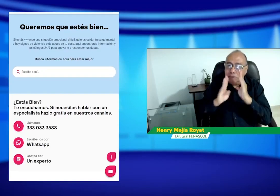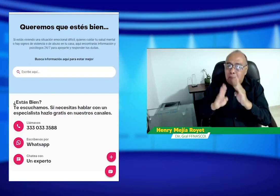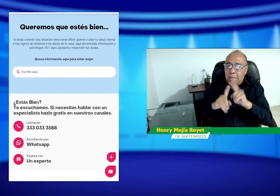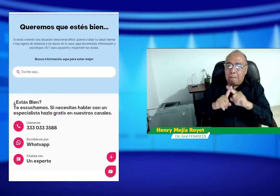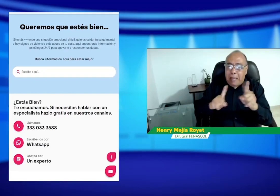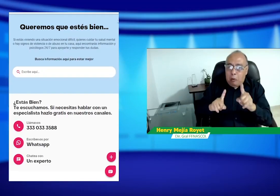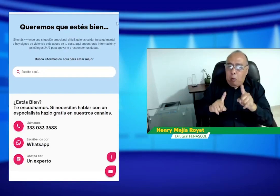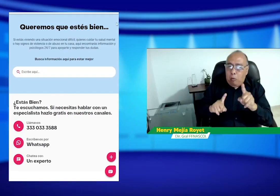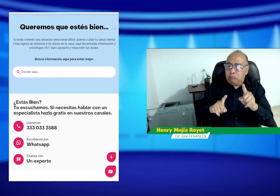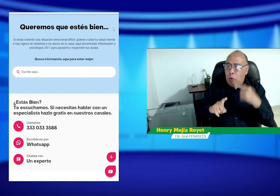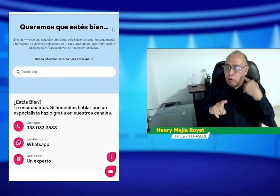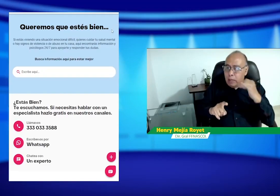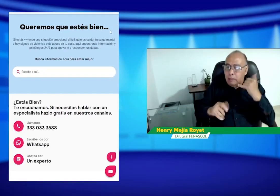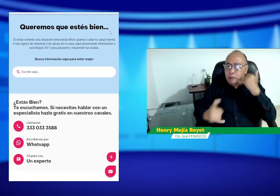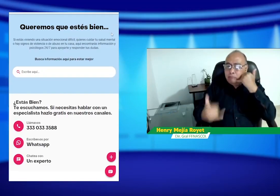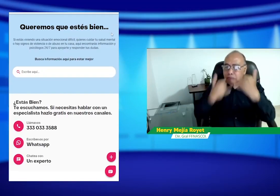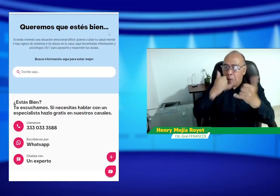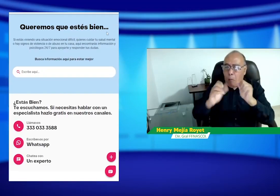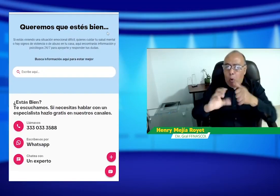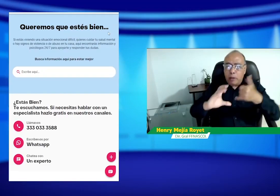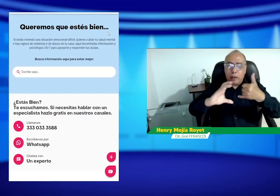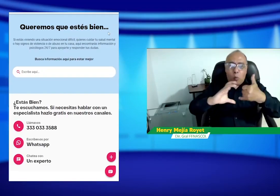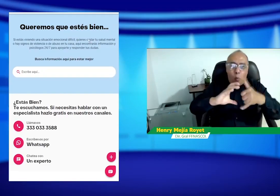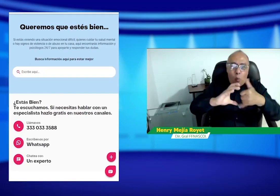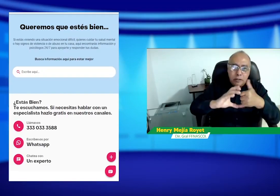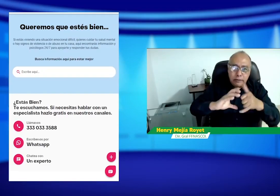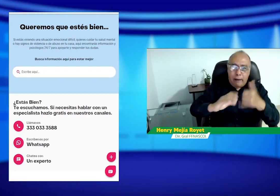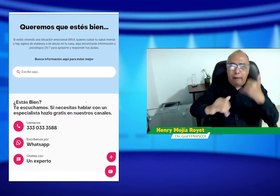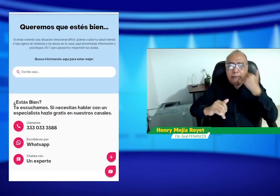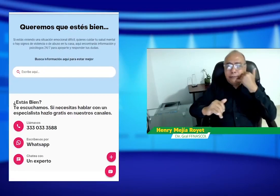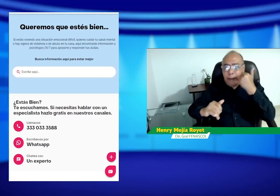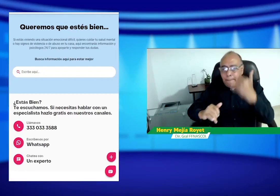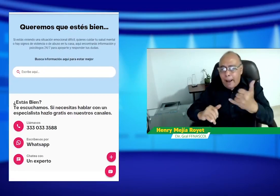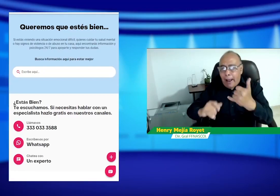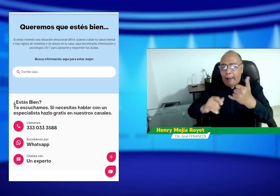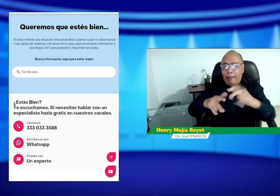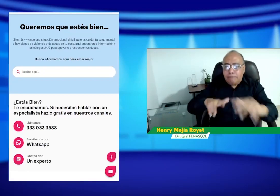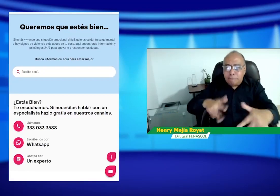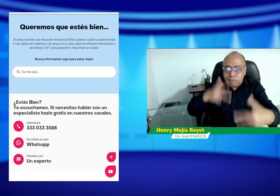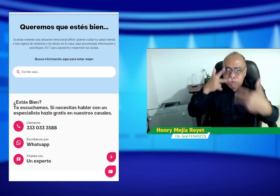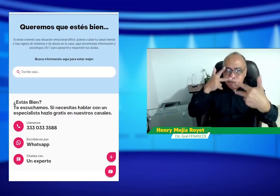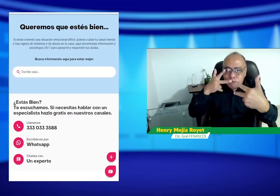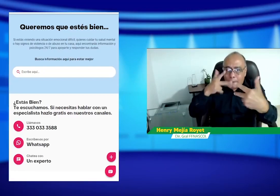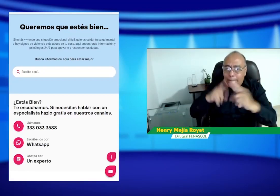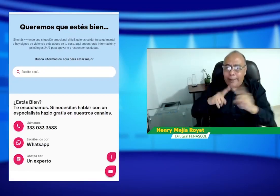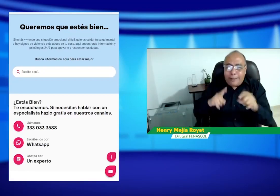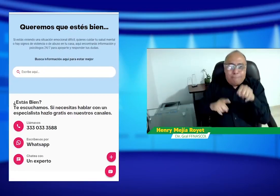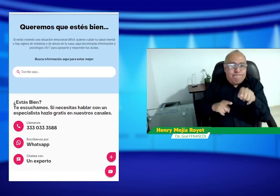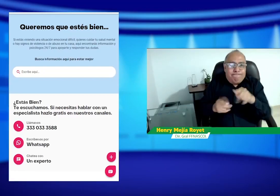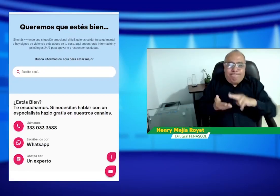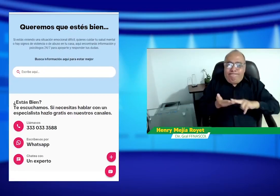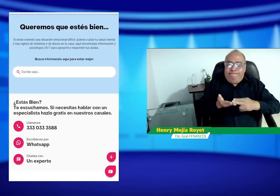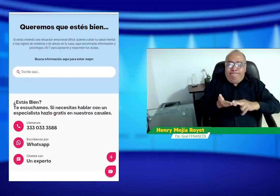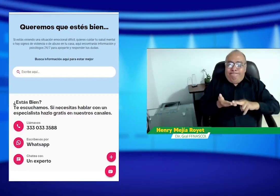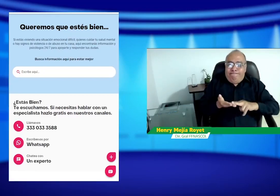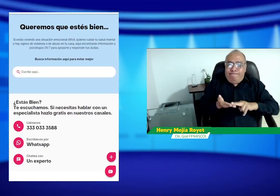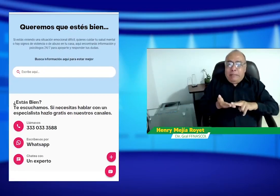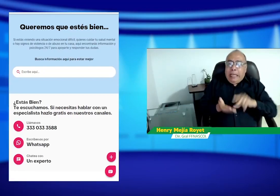Esta página web de esta entidad pues tiene diferentes canales de atención, atención por